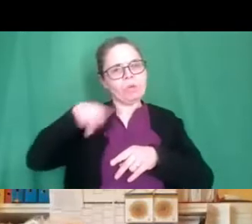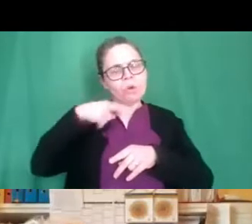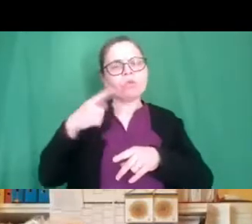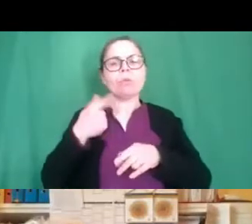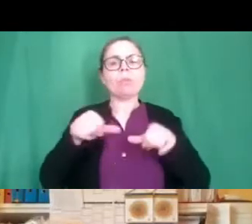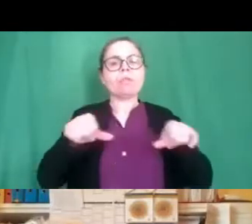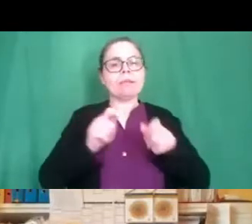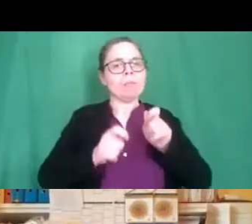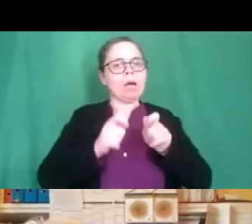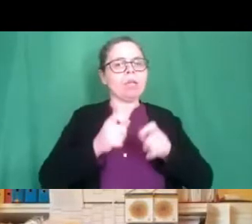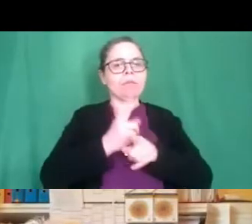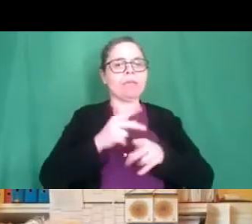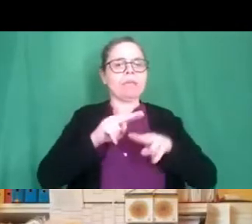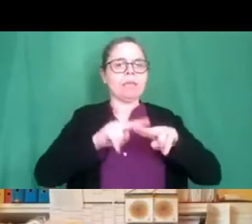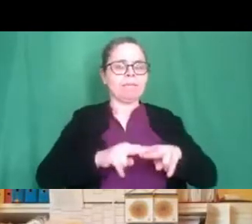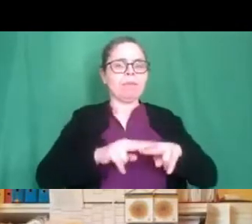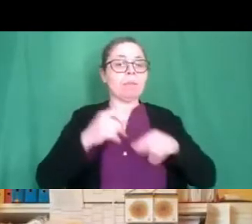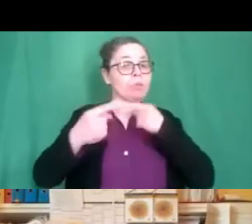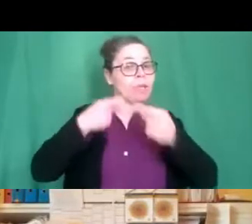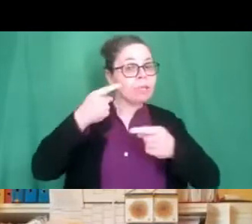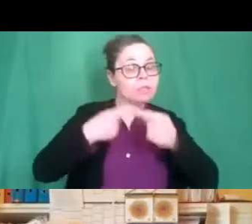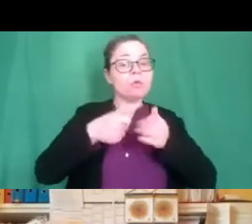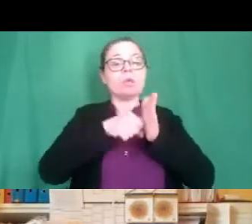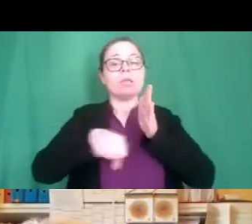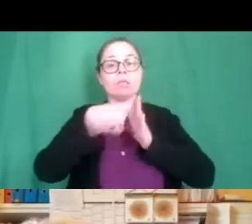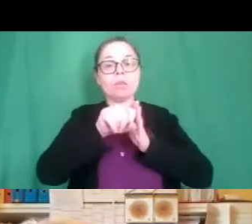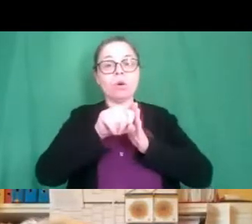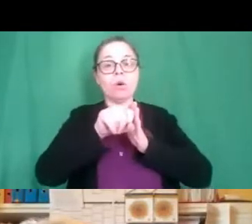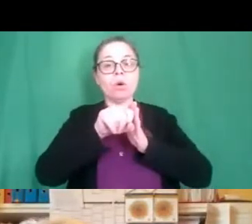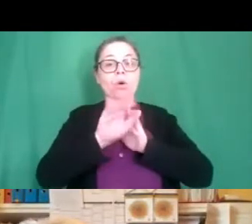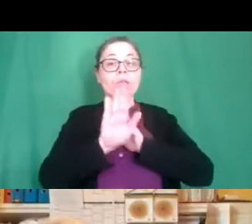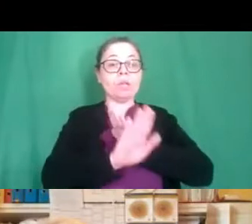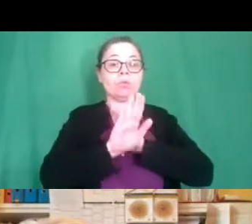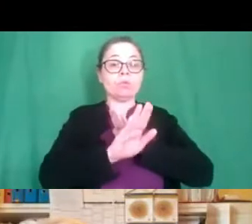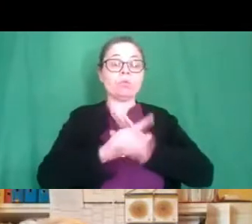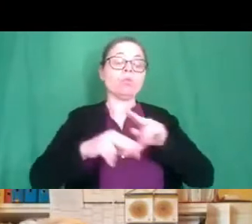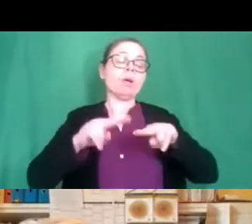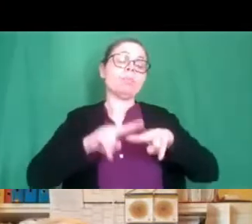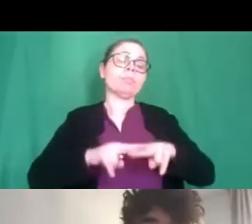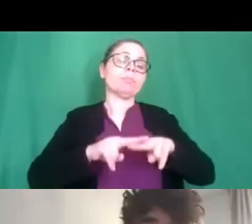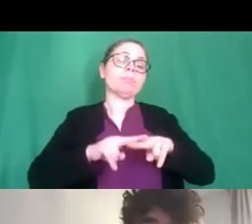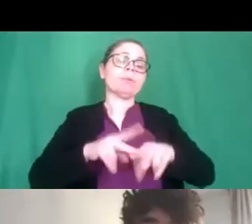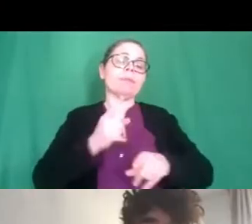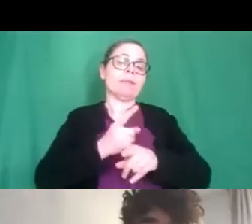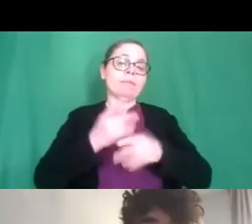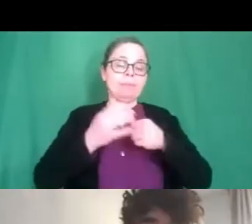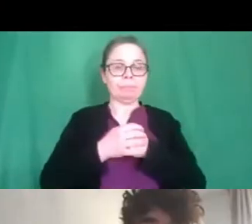soprattutto eh la tradizione e la storia che questa sede rappresenta per il nostro territorio Veneto.